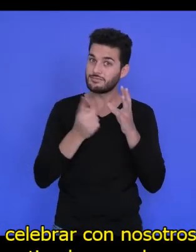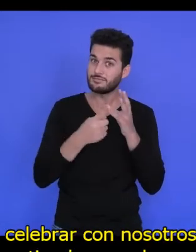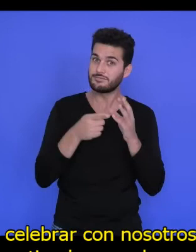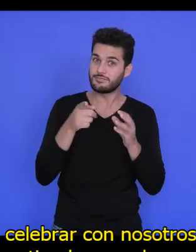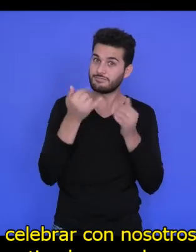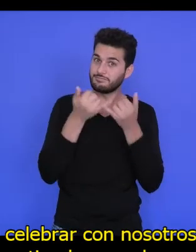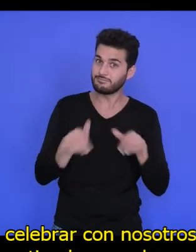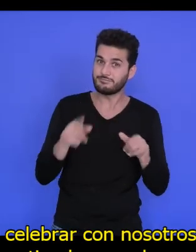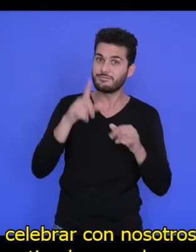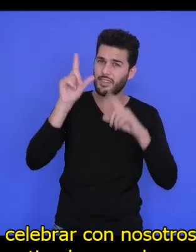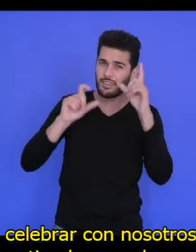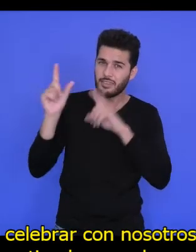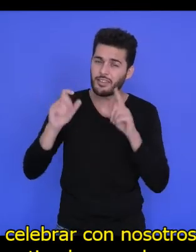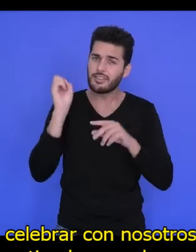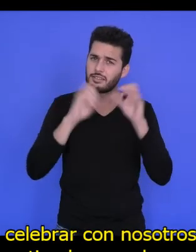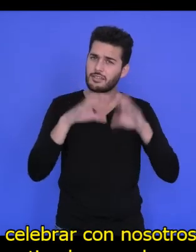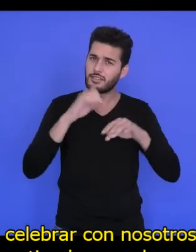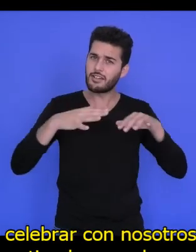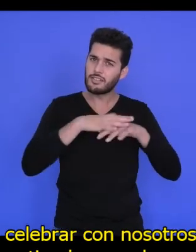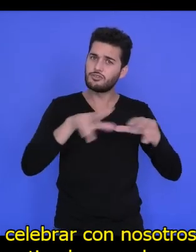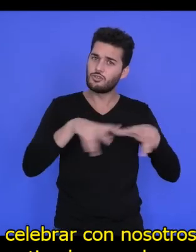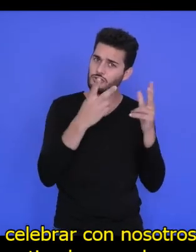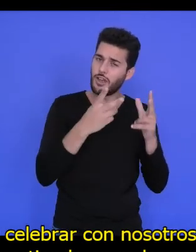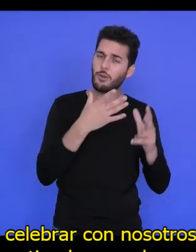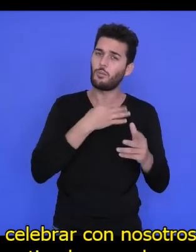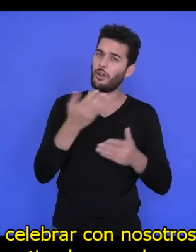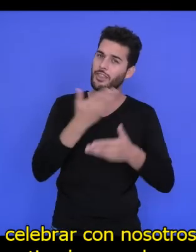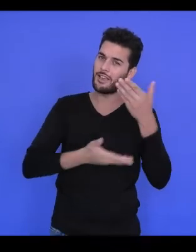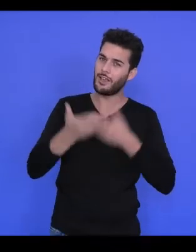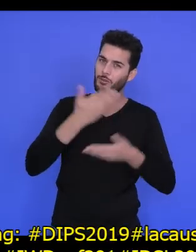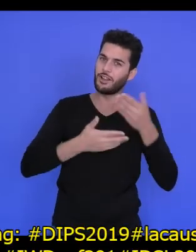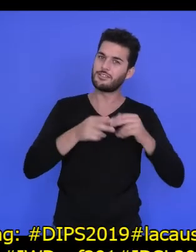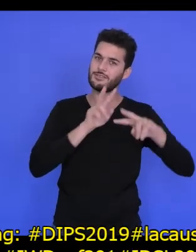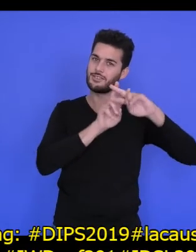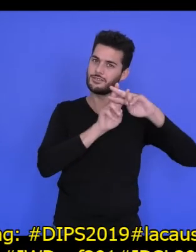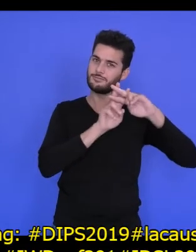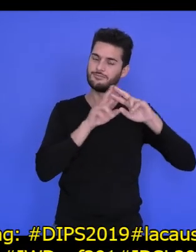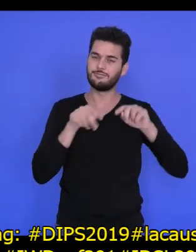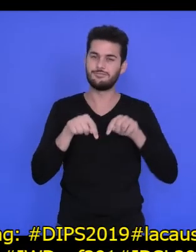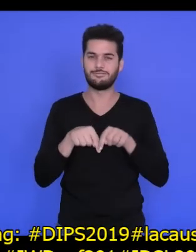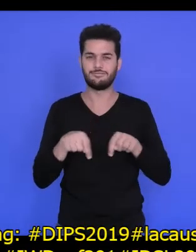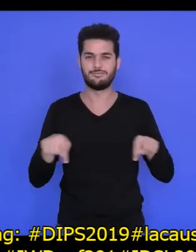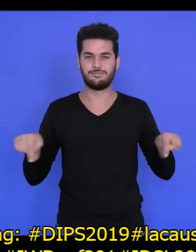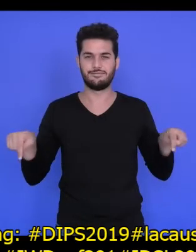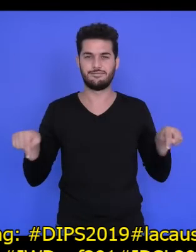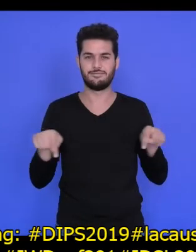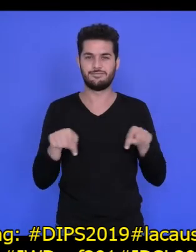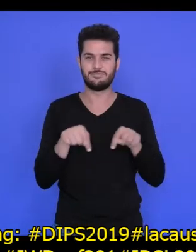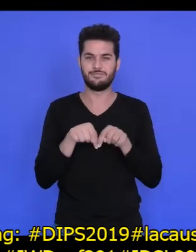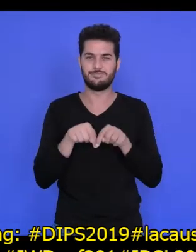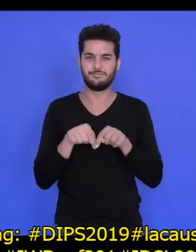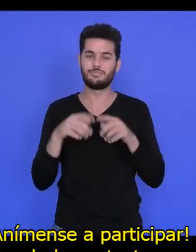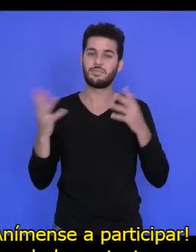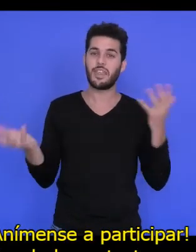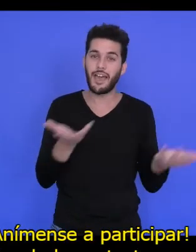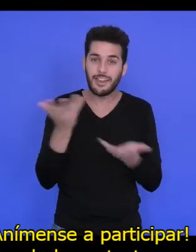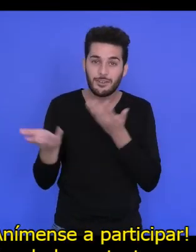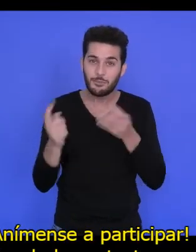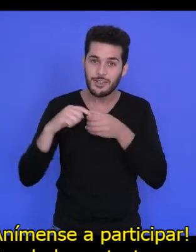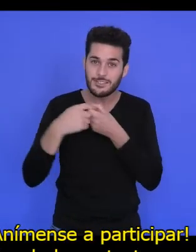Puedes celebrar con nosotros el DIPS compartiendo en redes sociales los siguientes hashtags. Anímense a participar. Para